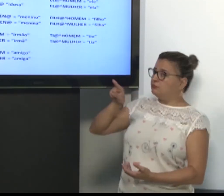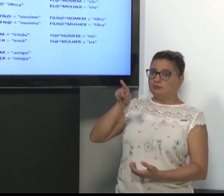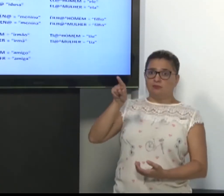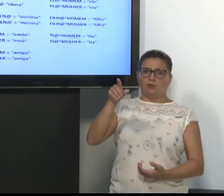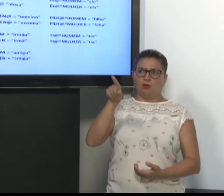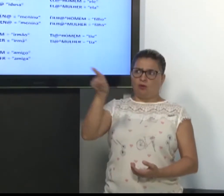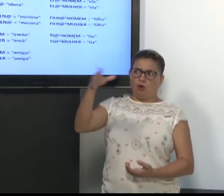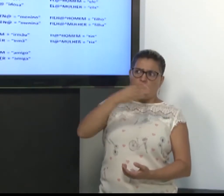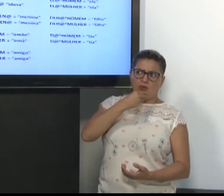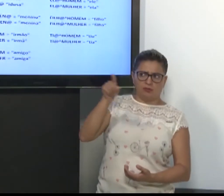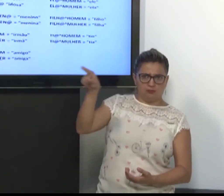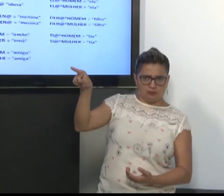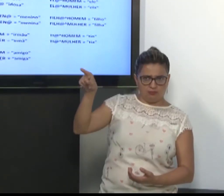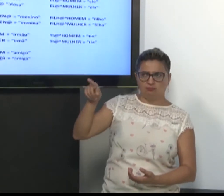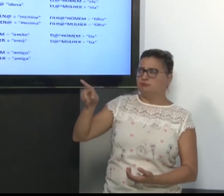Ele e ela.